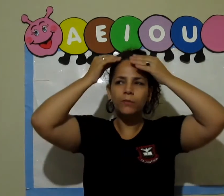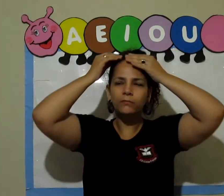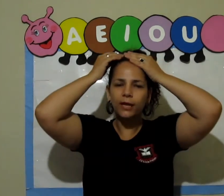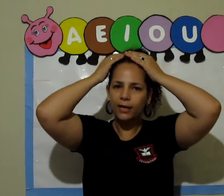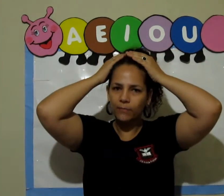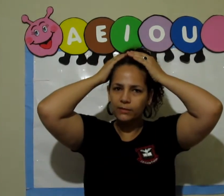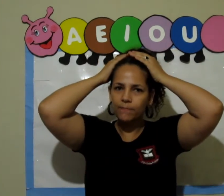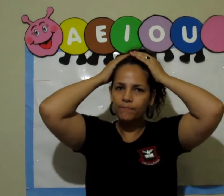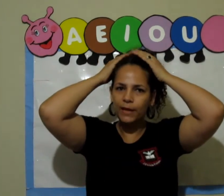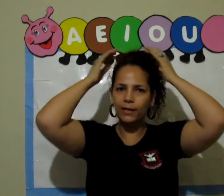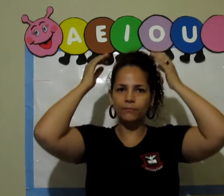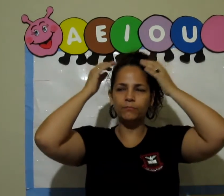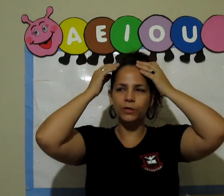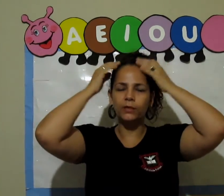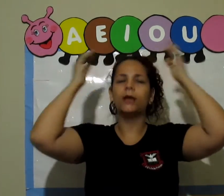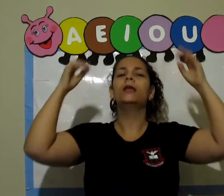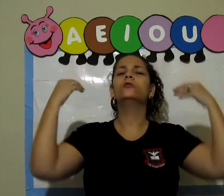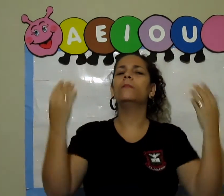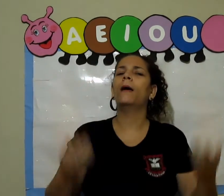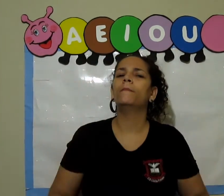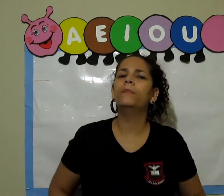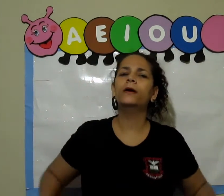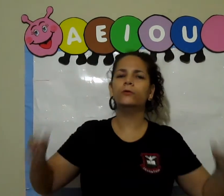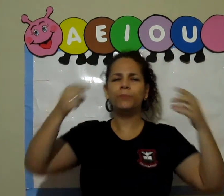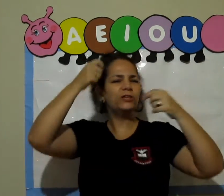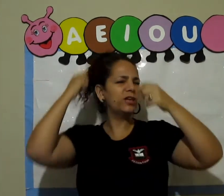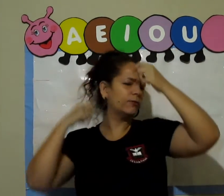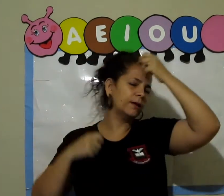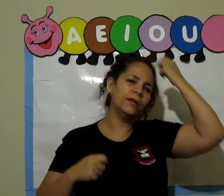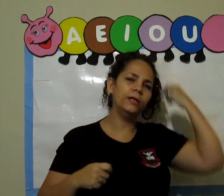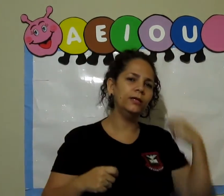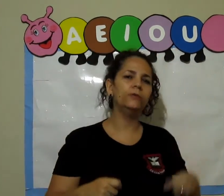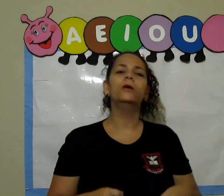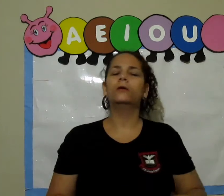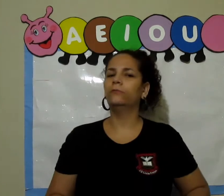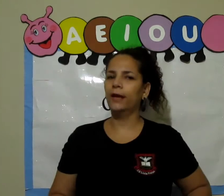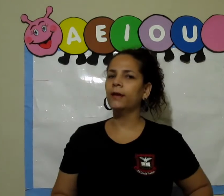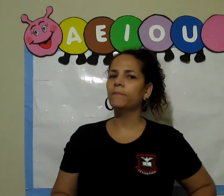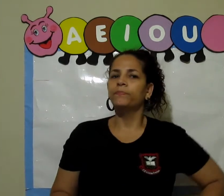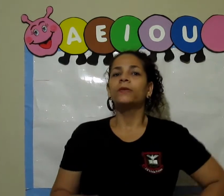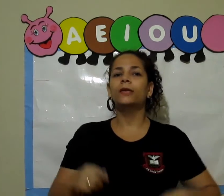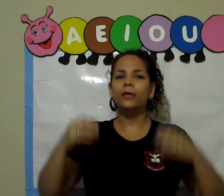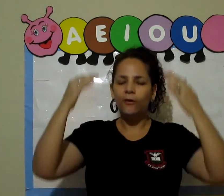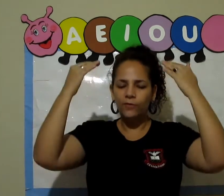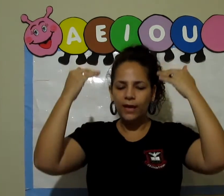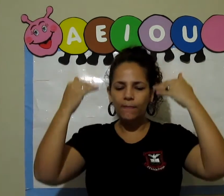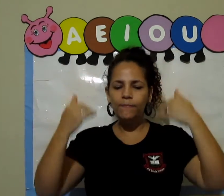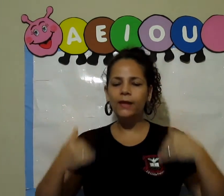manter a cabeça bem limpinha. Tomar banho, pentear o cabelinho, não é? E ficar bem